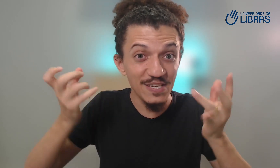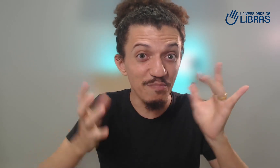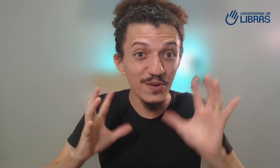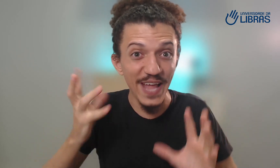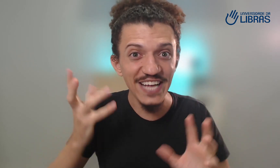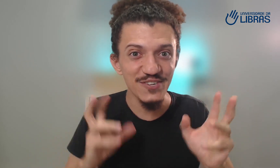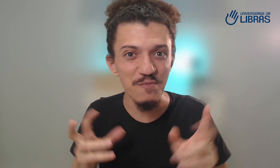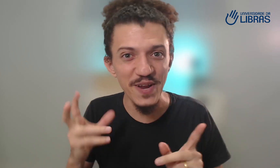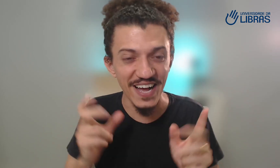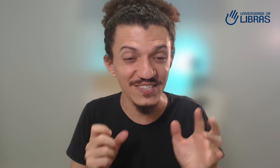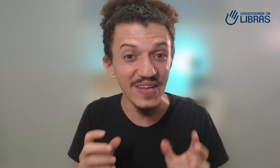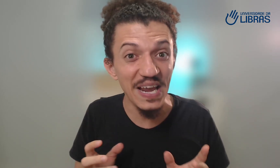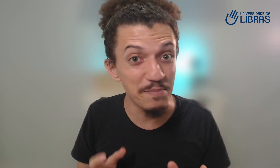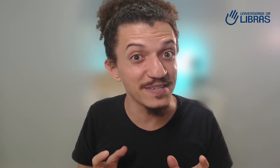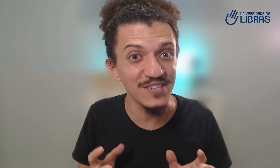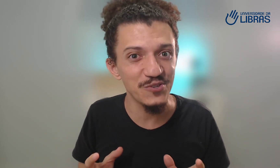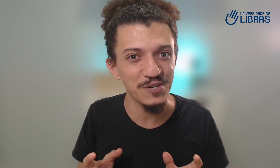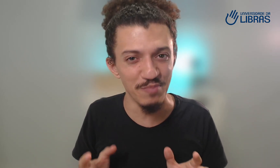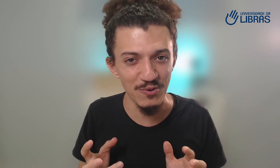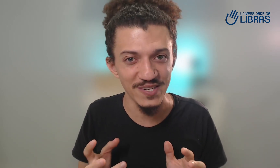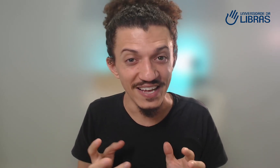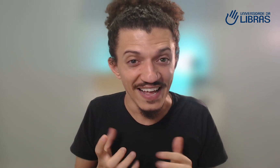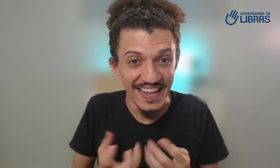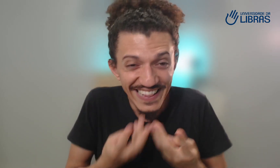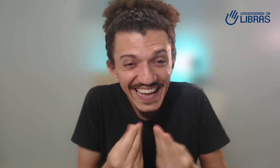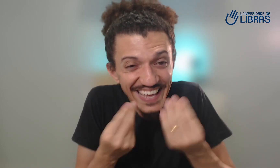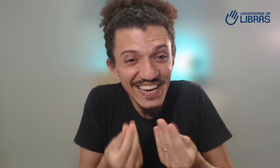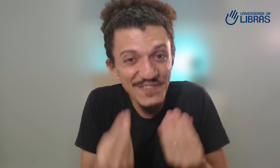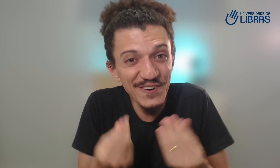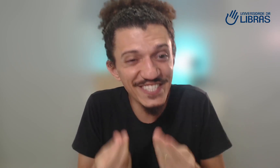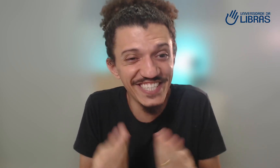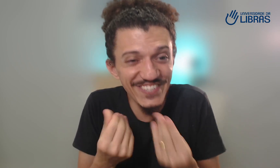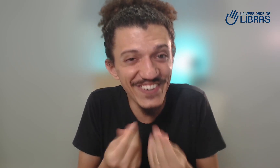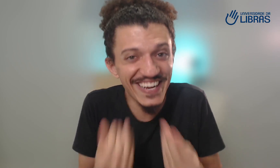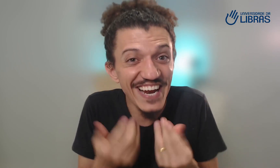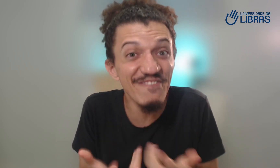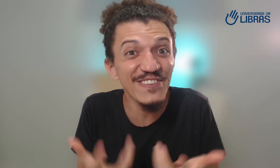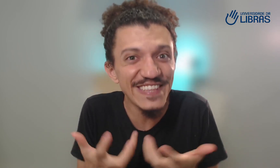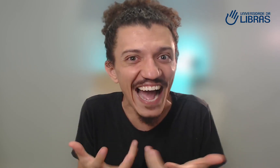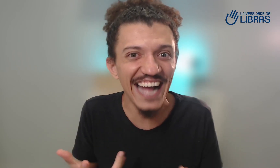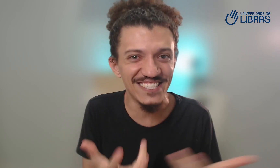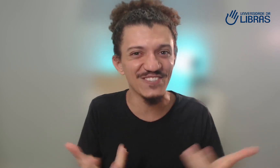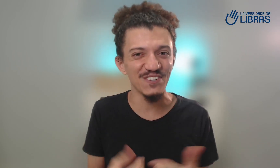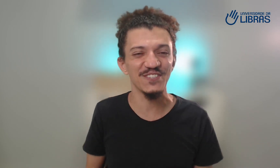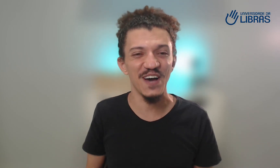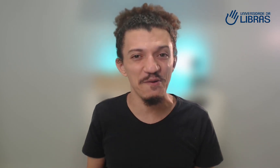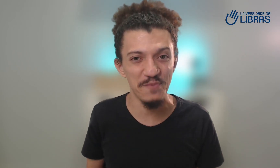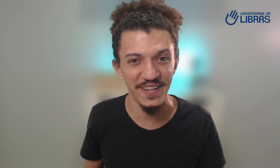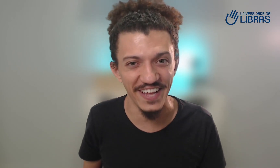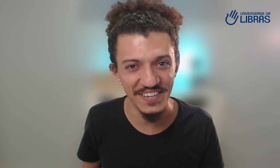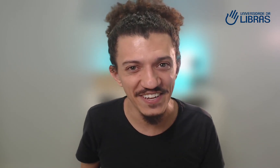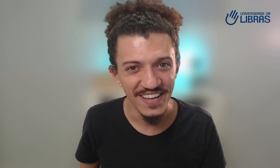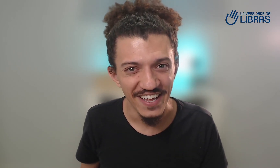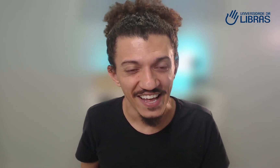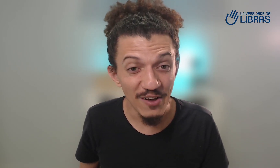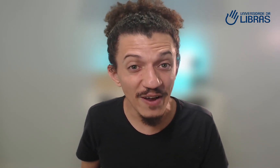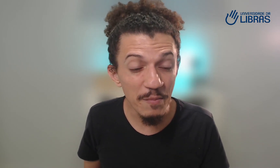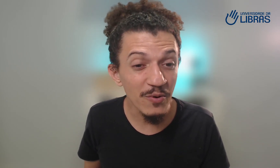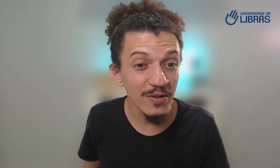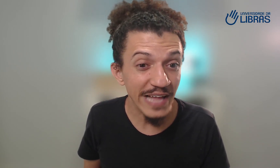esse poder de comunicação da Libras entre suas mãos dá aquele gostinho aquela vontade de continuar aprendendo e eu lembro quando eu